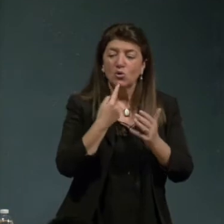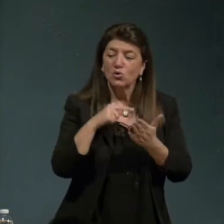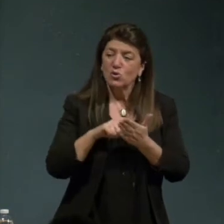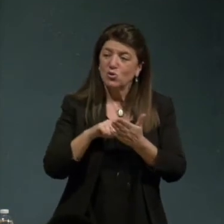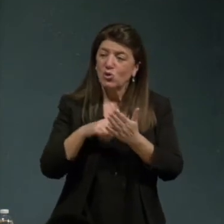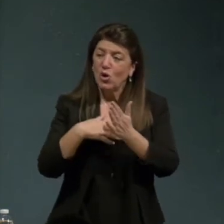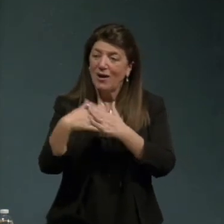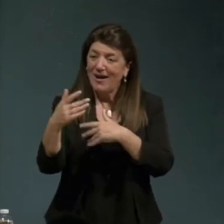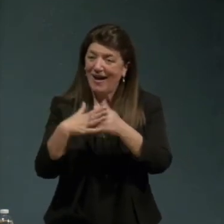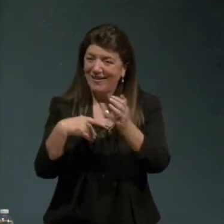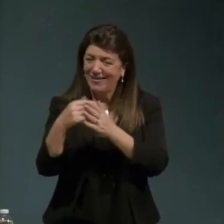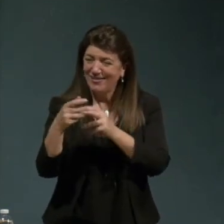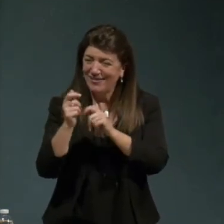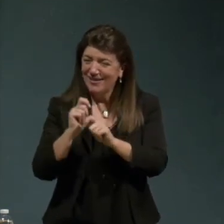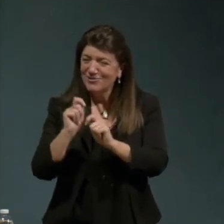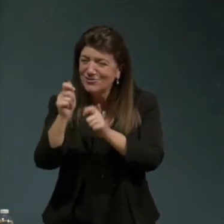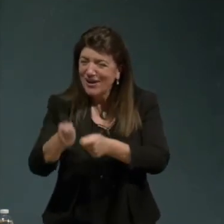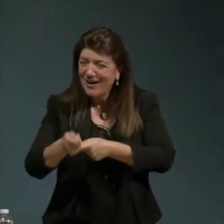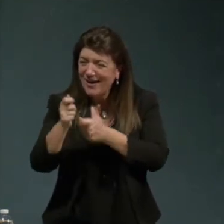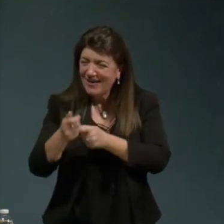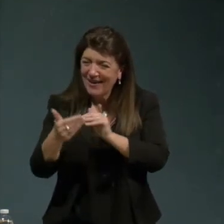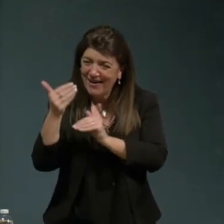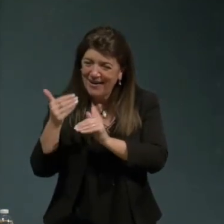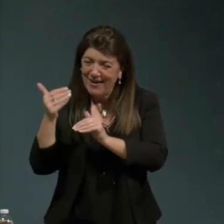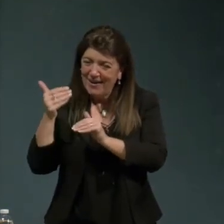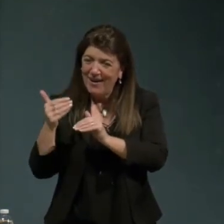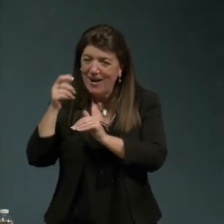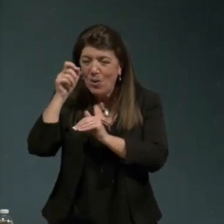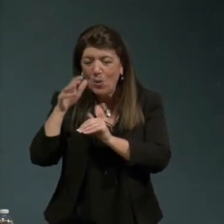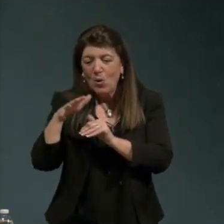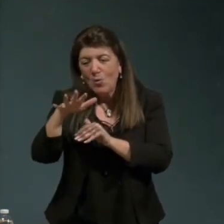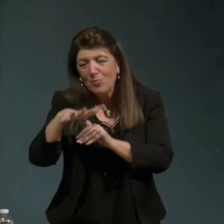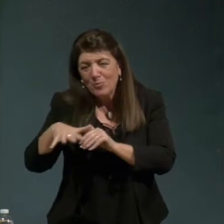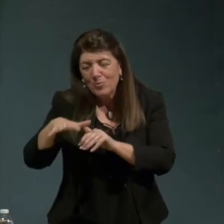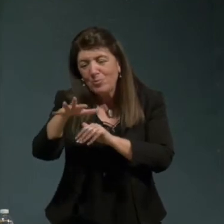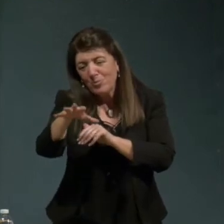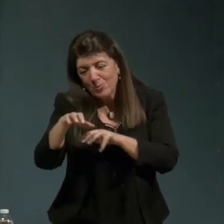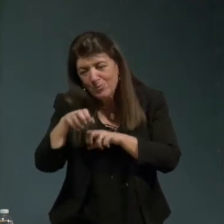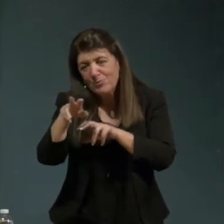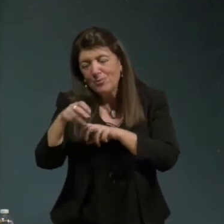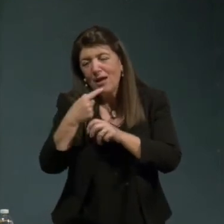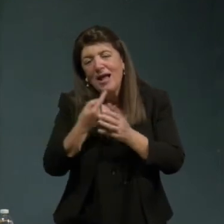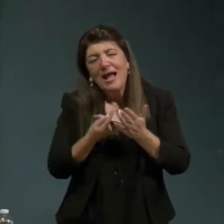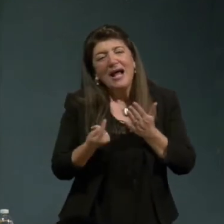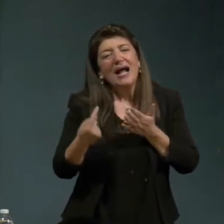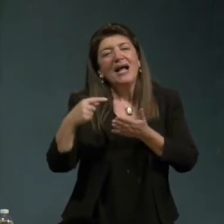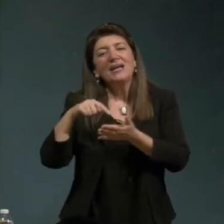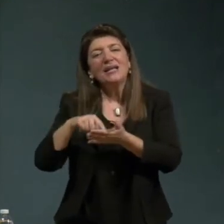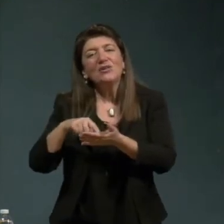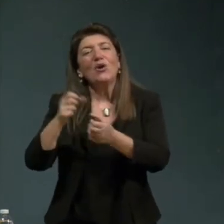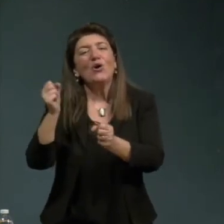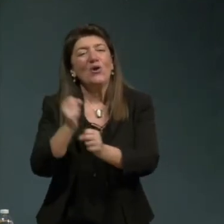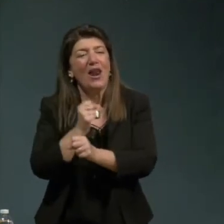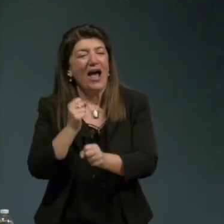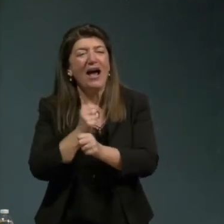e della cultura e ritorno all'attività dei cavalli